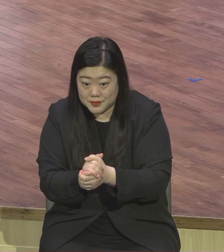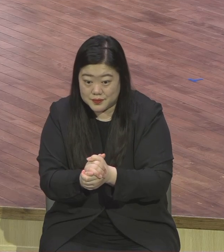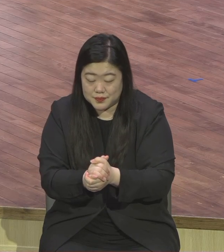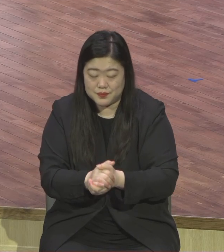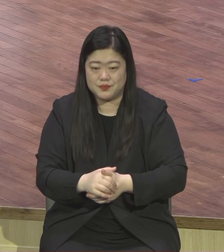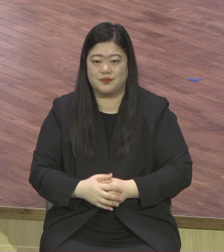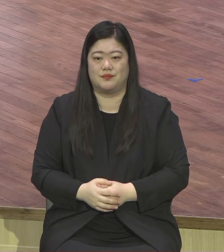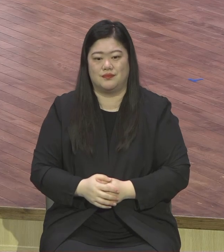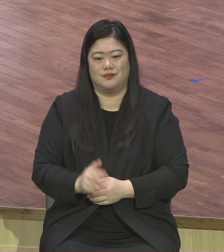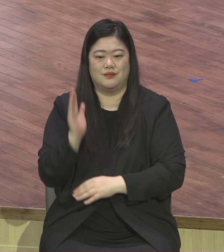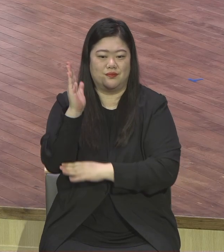결론입니다.